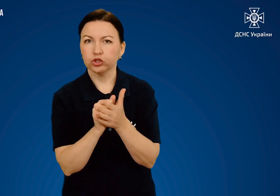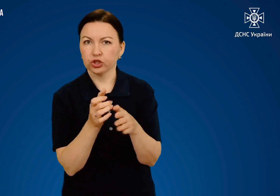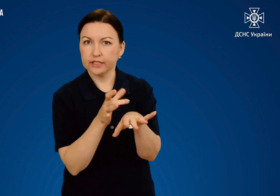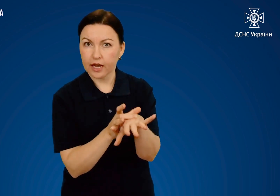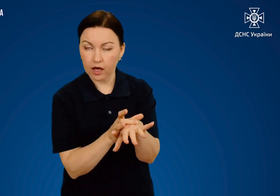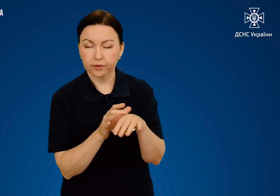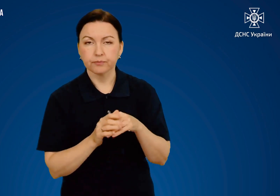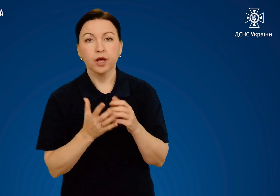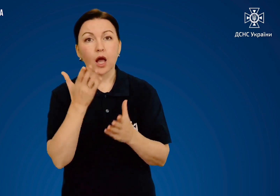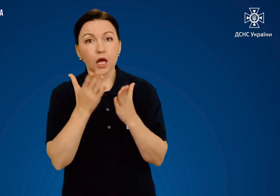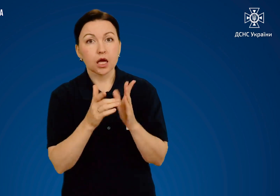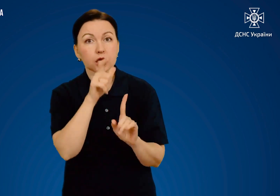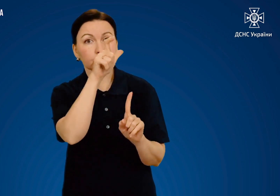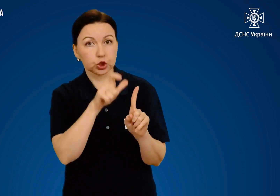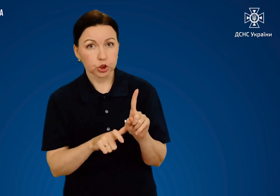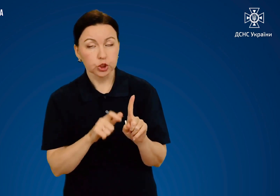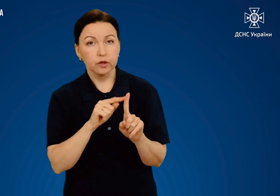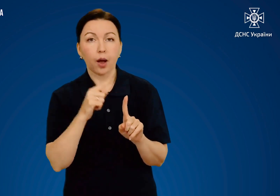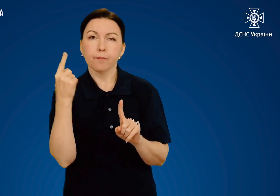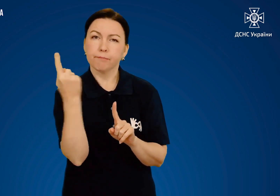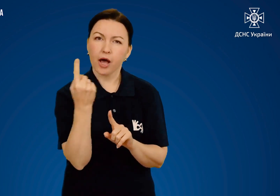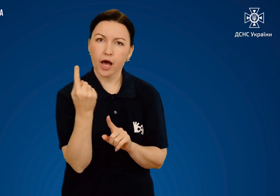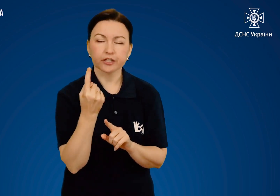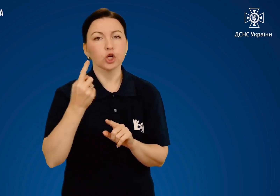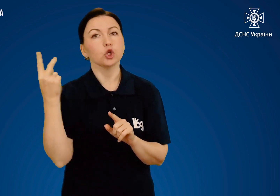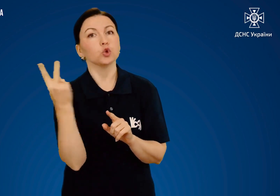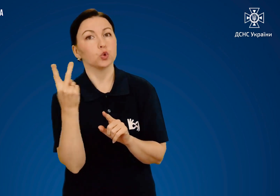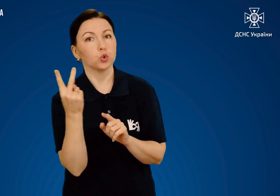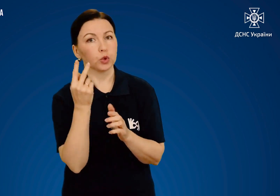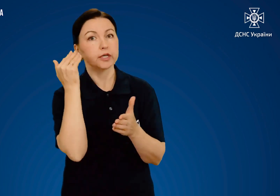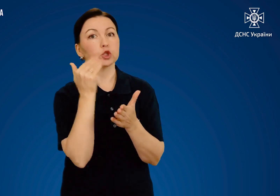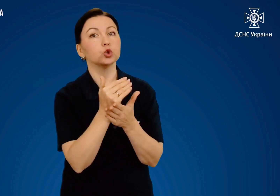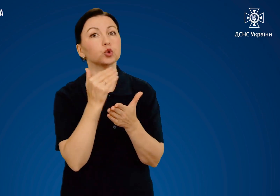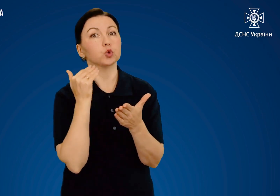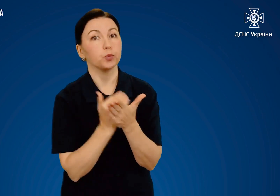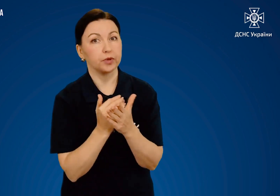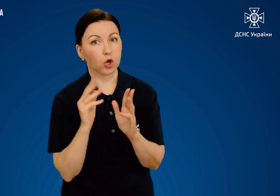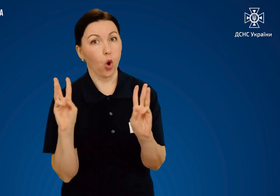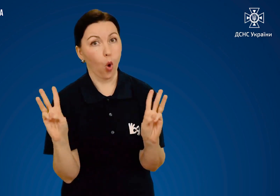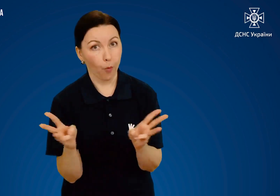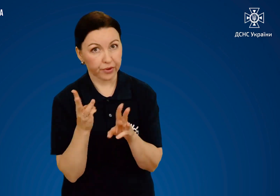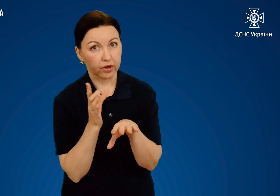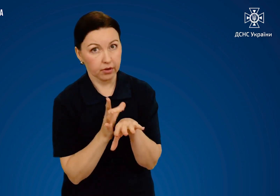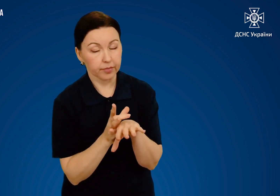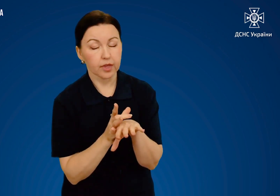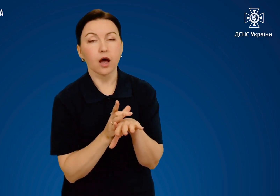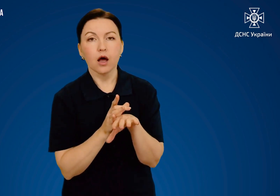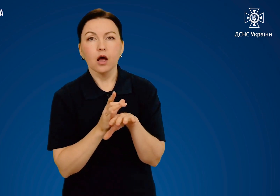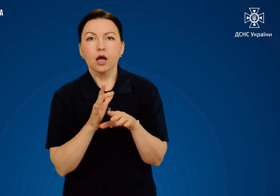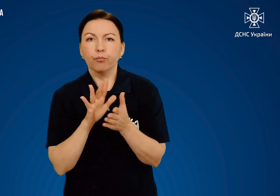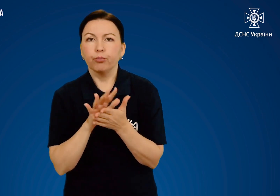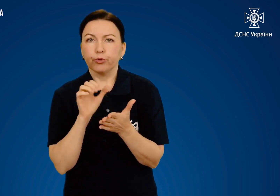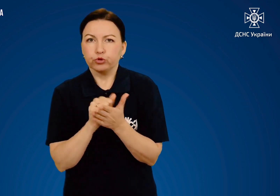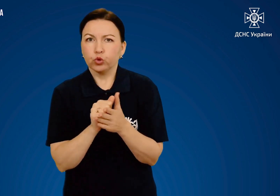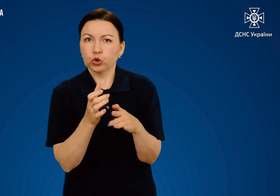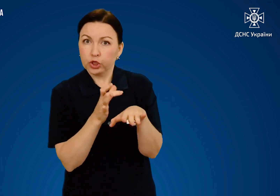Якщо у потерпілого опік першого або другого ступеню ушкоджену ділянку